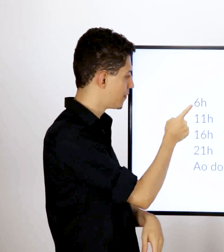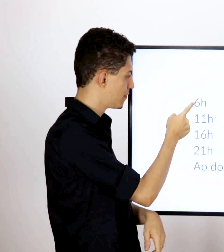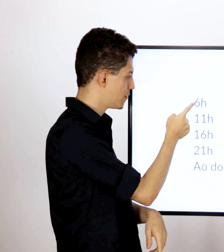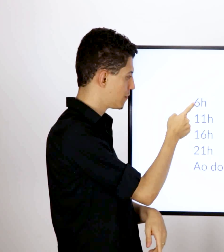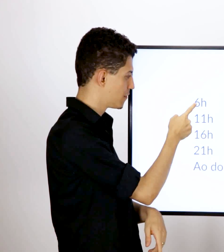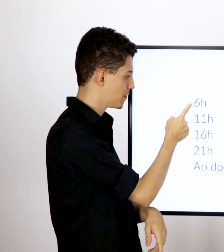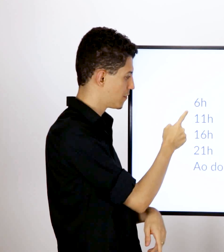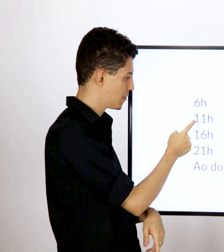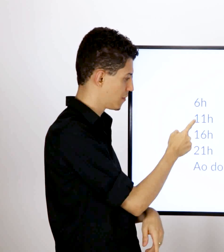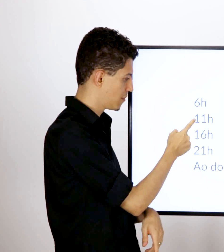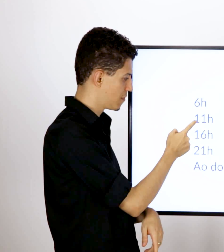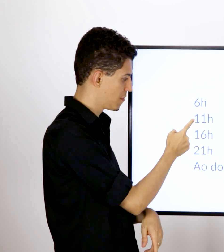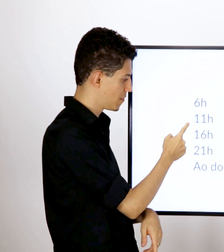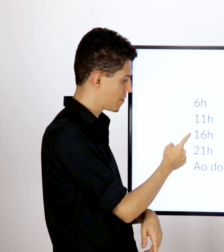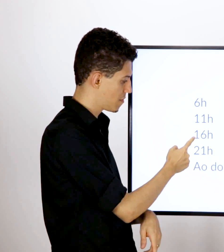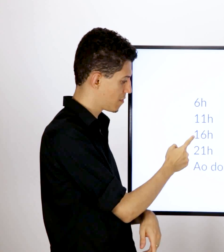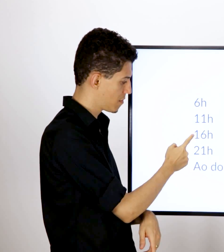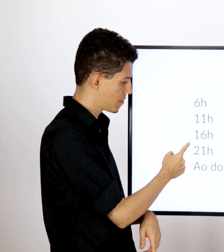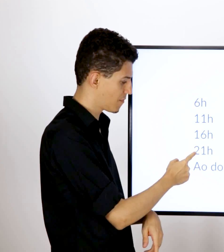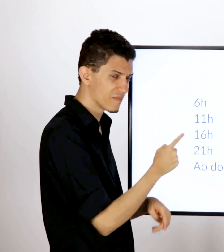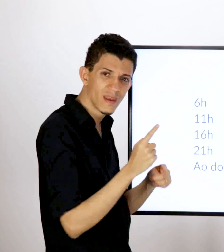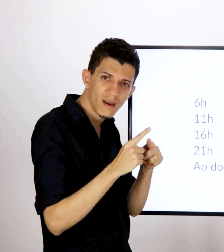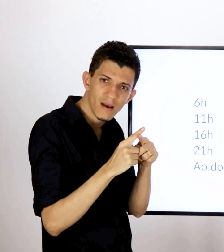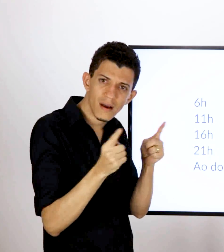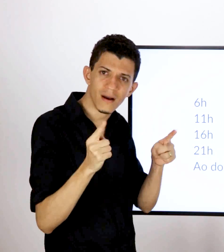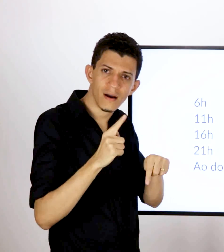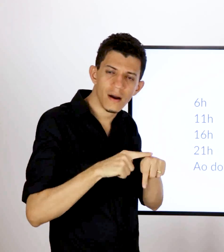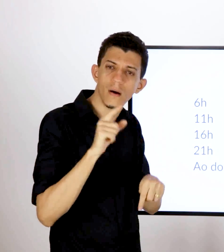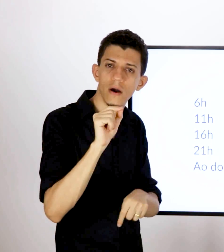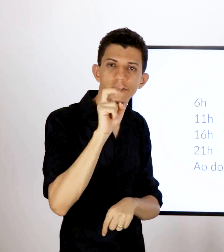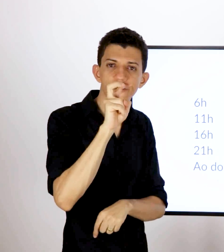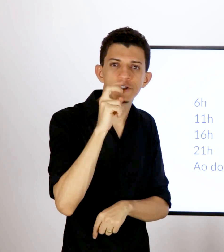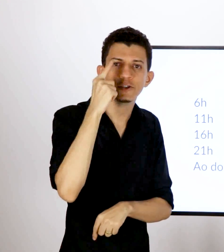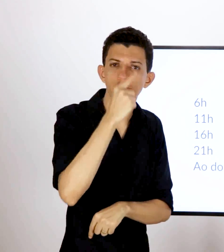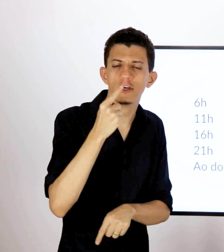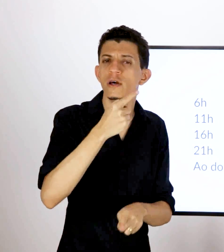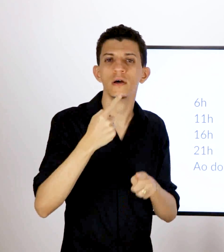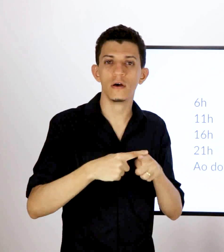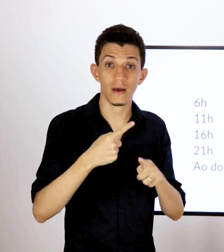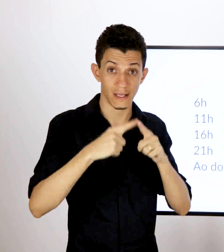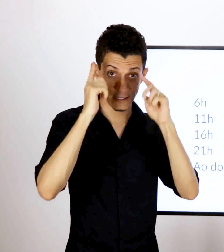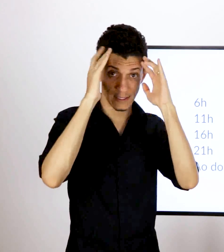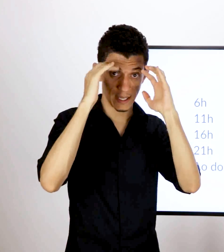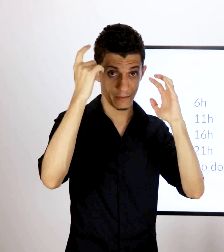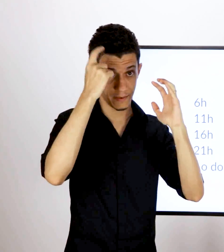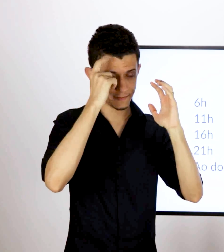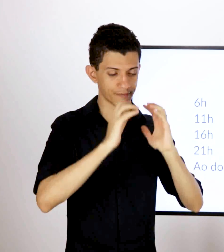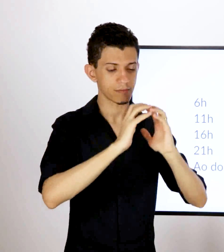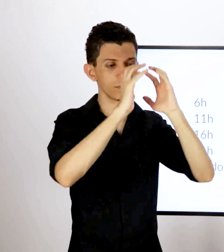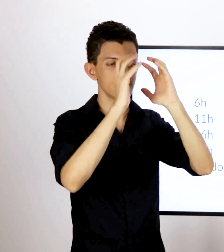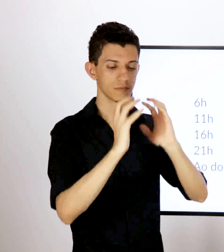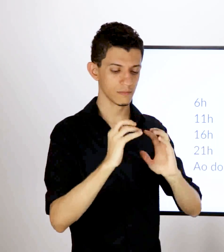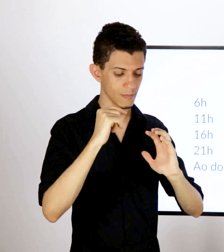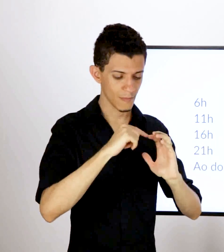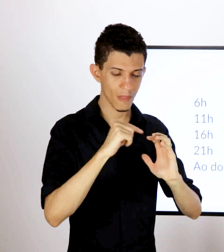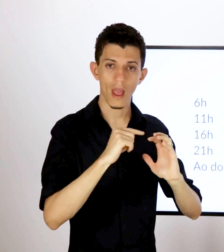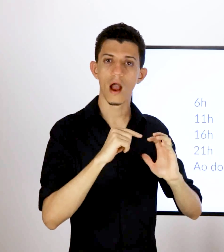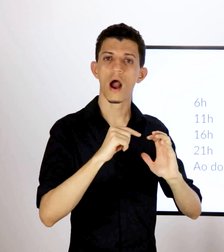a sua aprendizagem. Por que esses blocos? Porque eles são blocos que estão organizados a cada cinco horas.